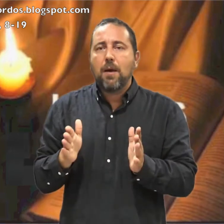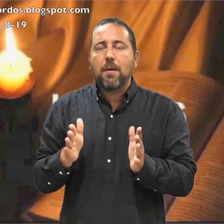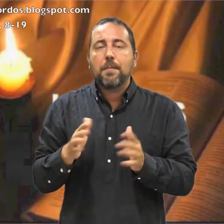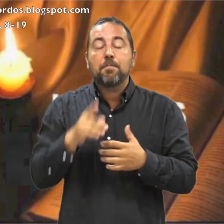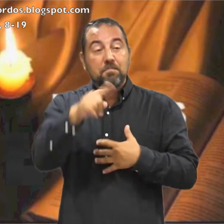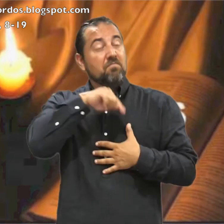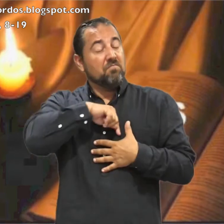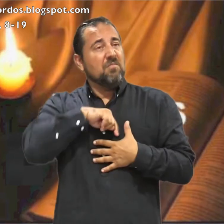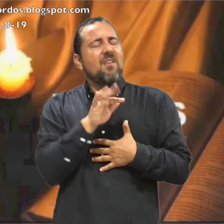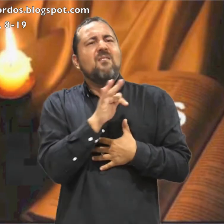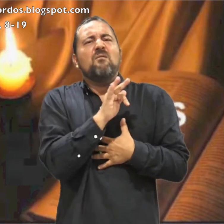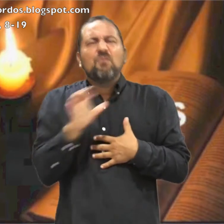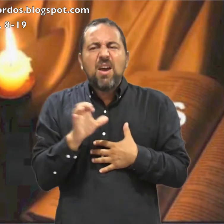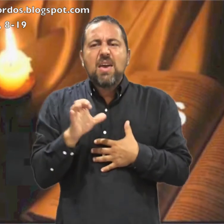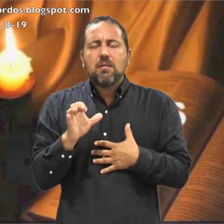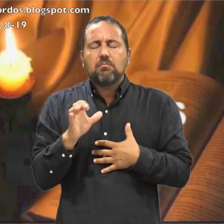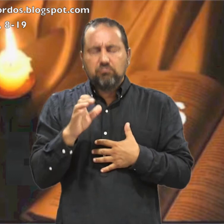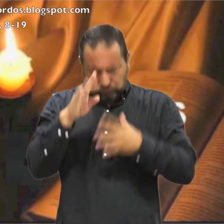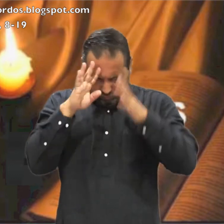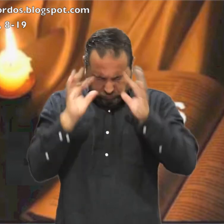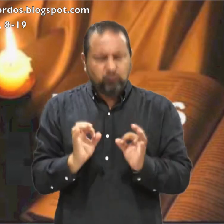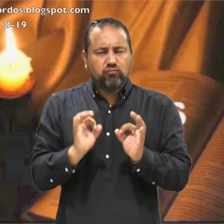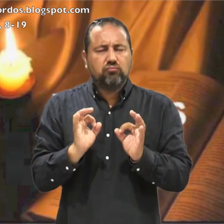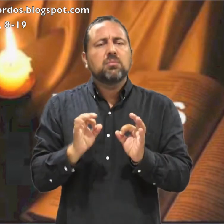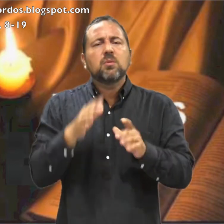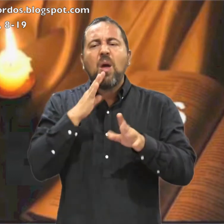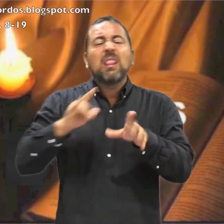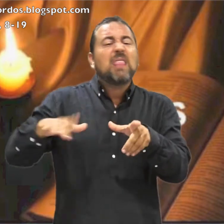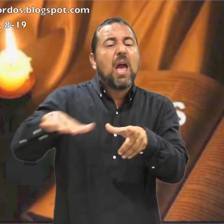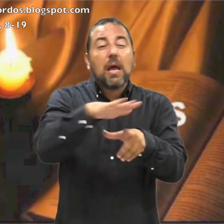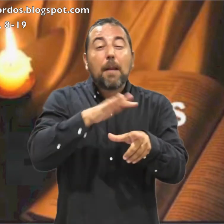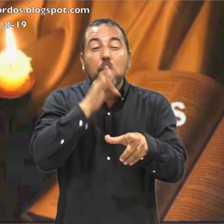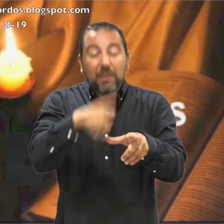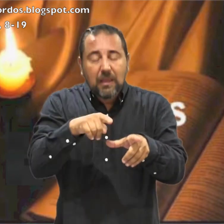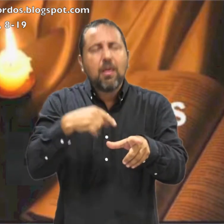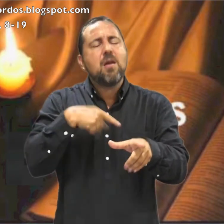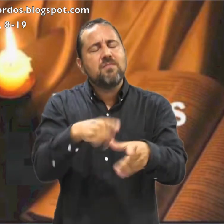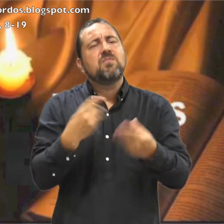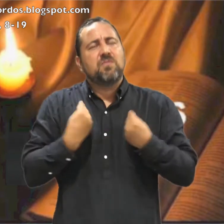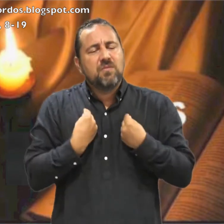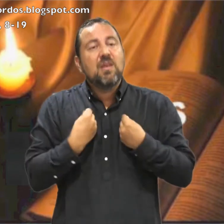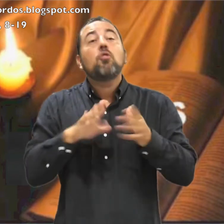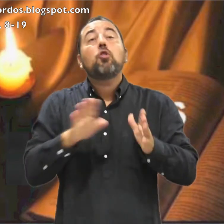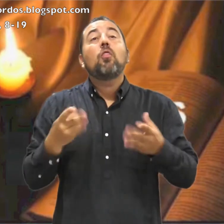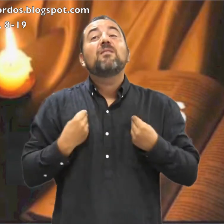Por fe Vivió como extranjero En la tierra prometida Habitando en tiendas